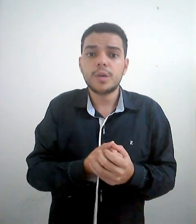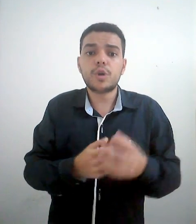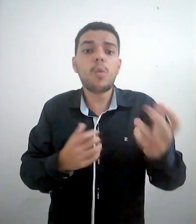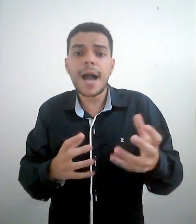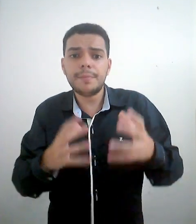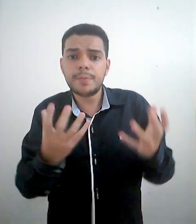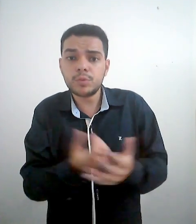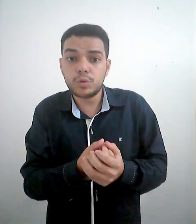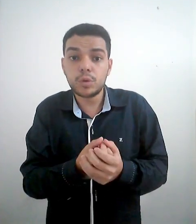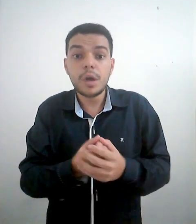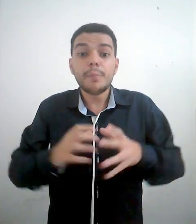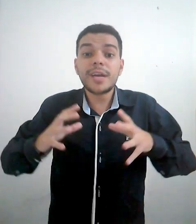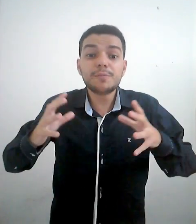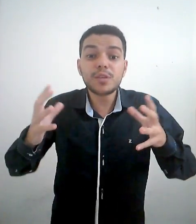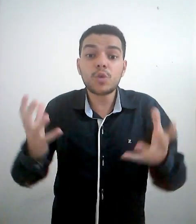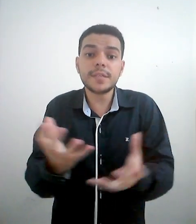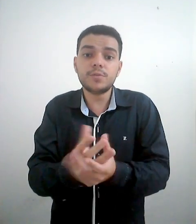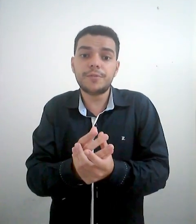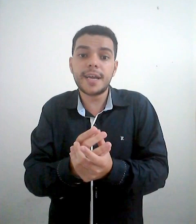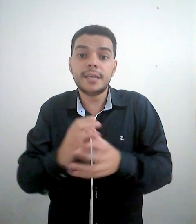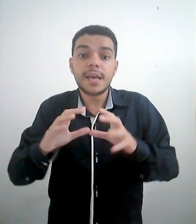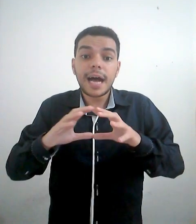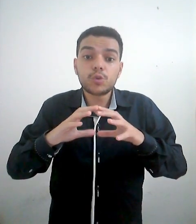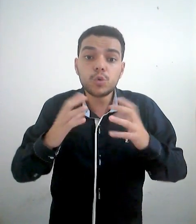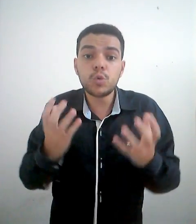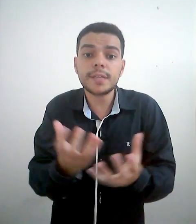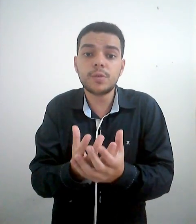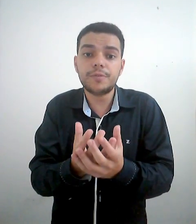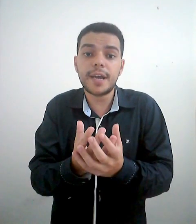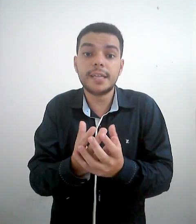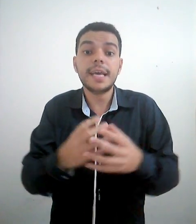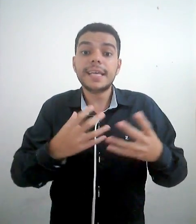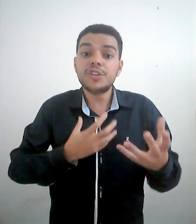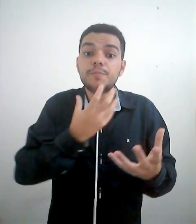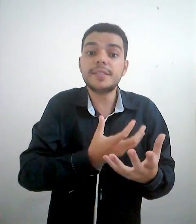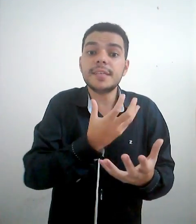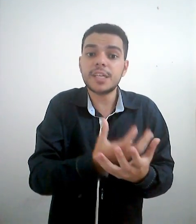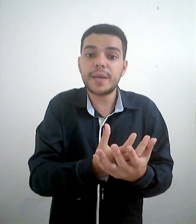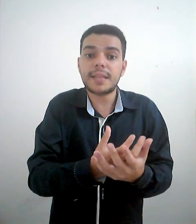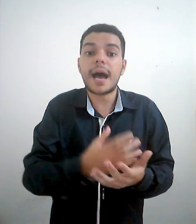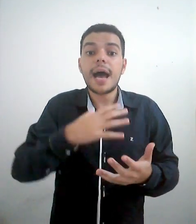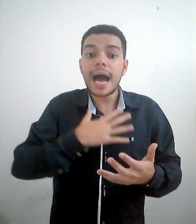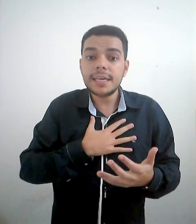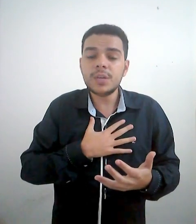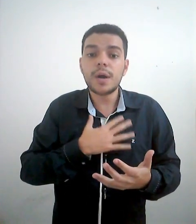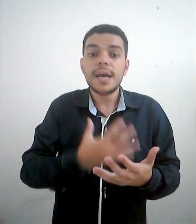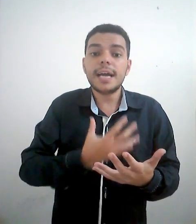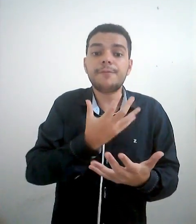Só o árabe para o mundo todo? Porque as pessoas são diferentes. As culturas são diferentes. E a gente precisa respeitar. A língua, ela é